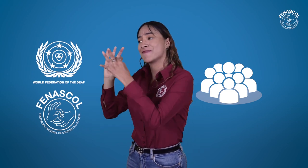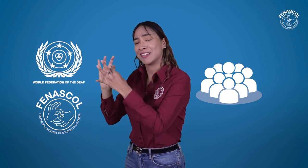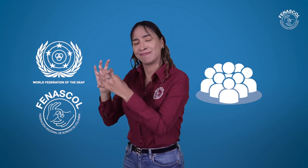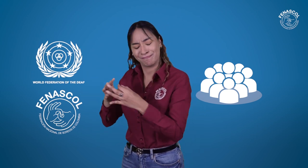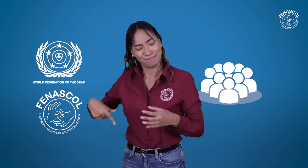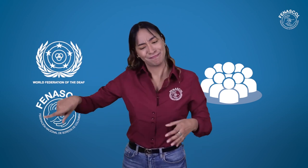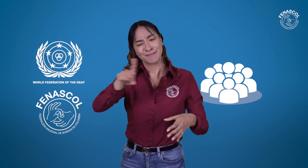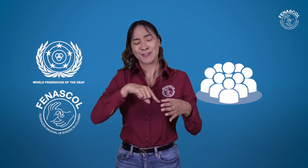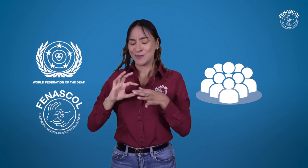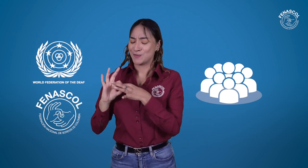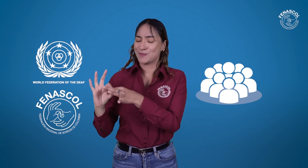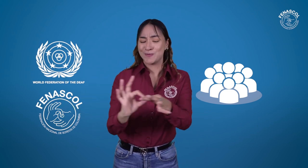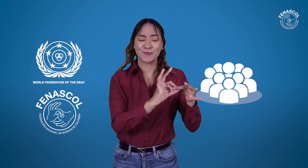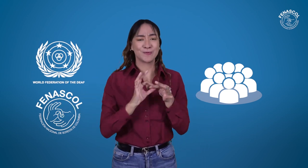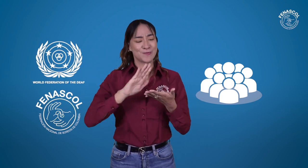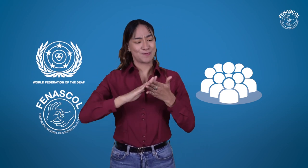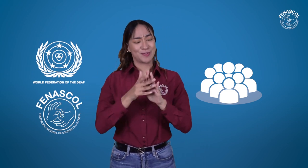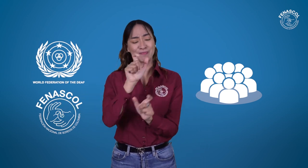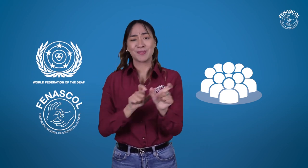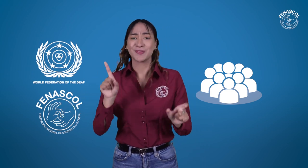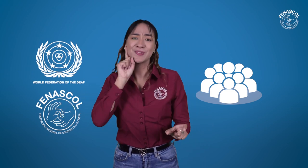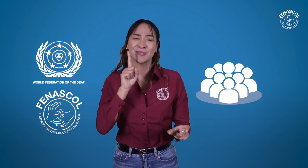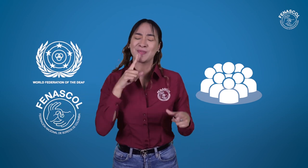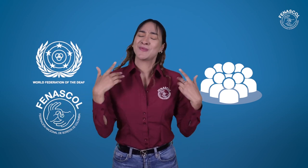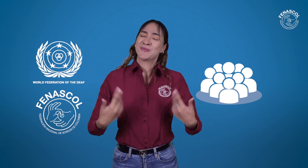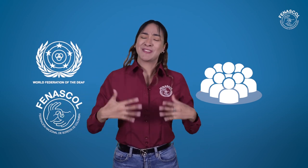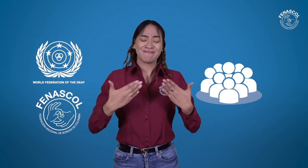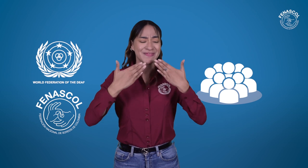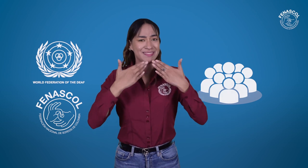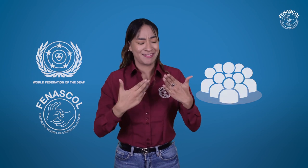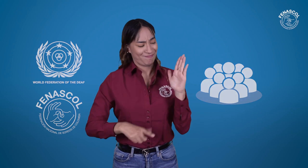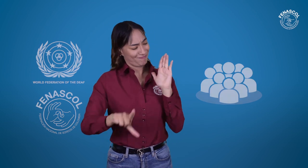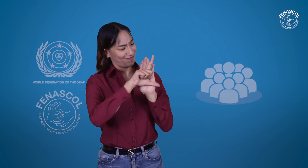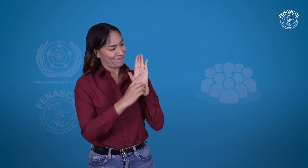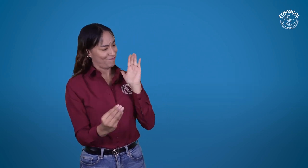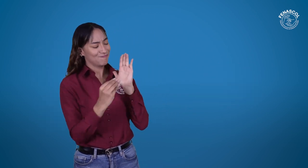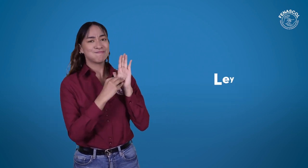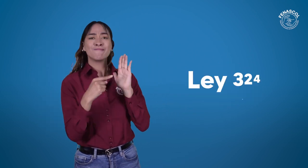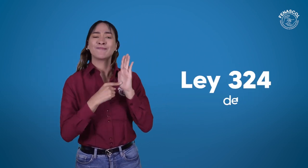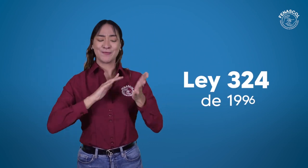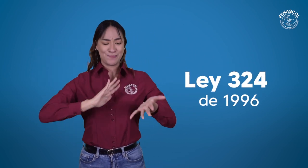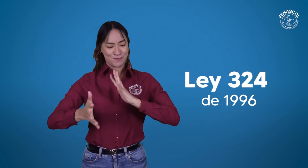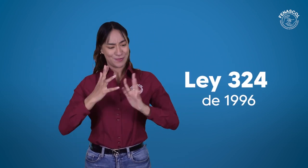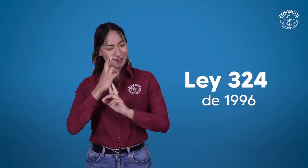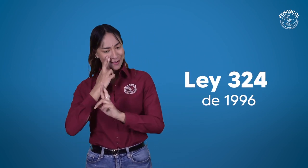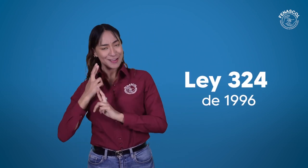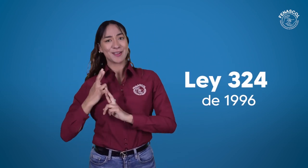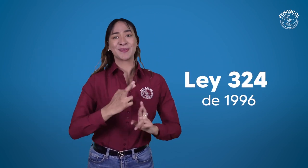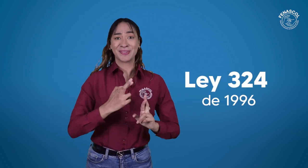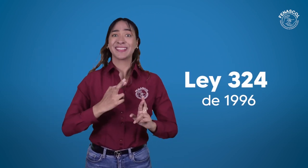FENASCOL, porque unidos, gracias a ellos, la comunidad sorda tiene el reconocimiento legal de la lengua de señas colombiana.